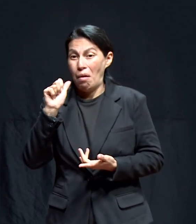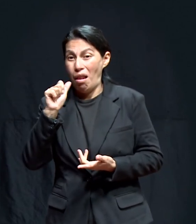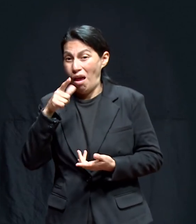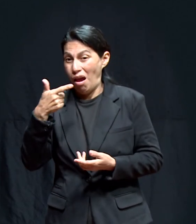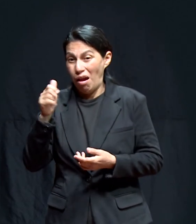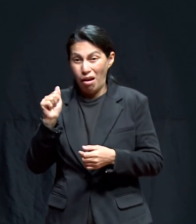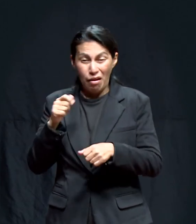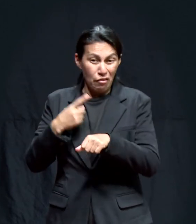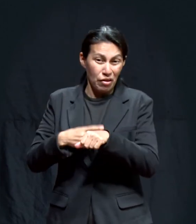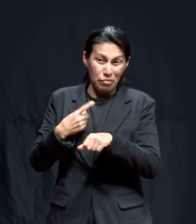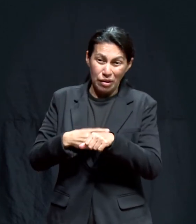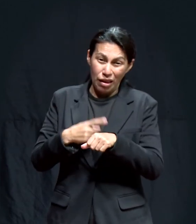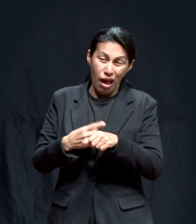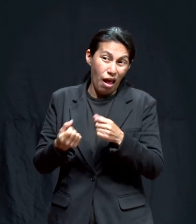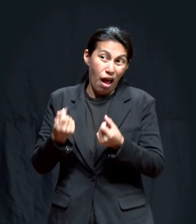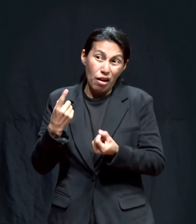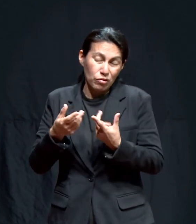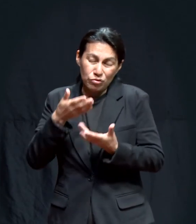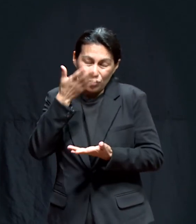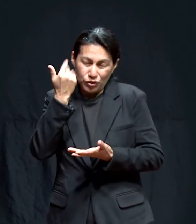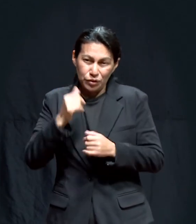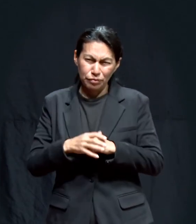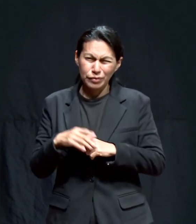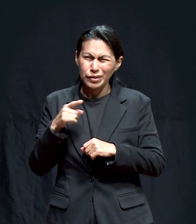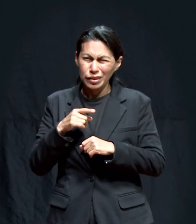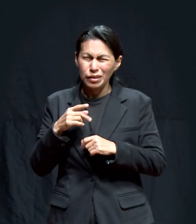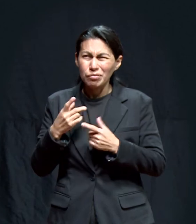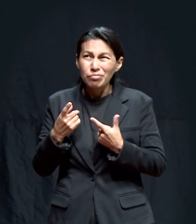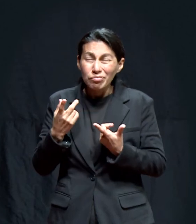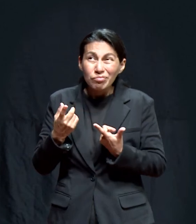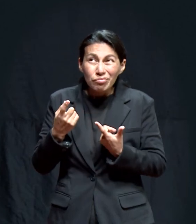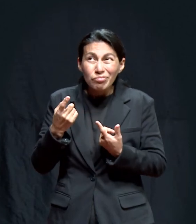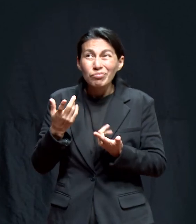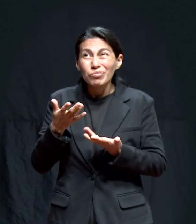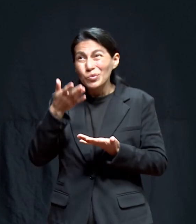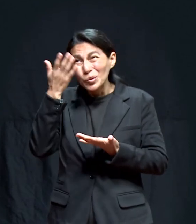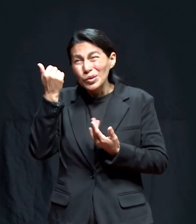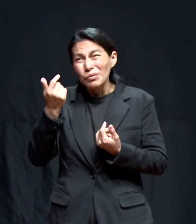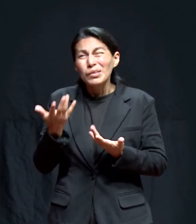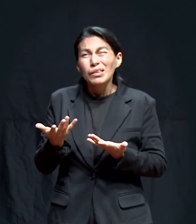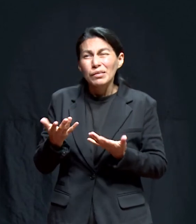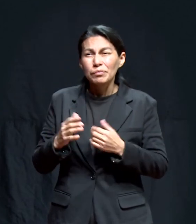plagas, enfermedades, no sé. Se quedó así.